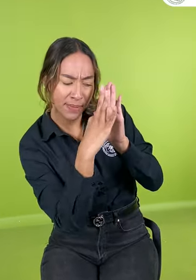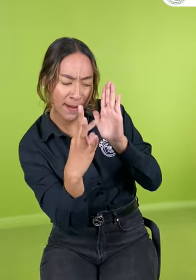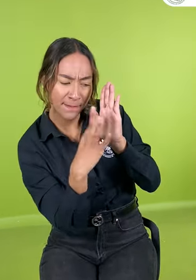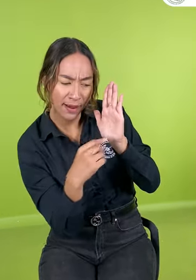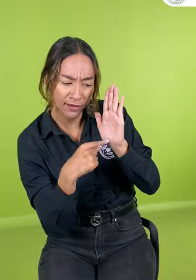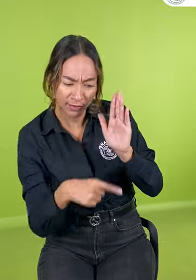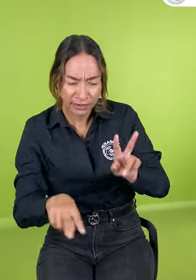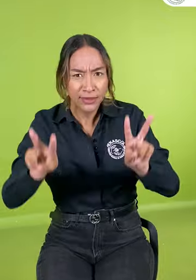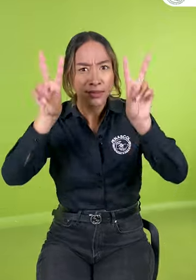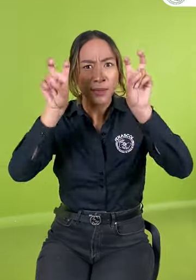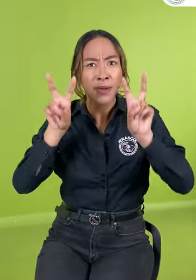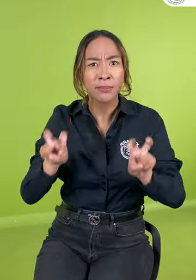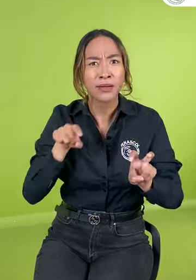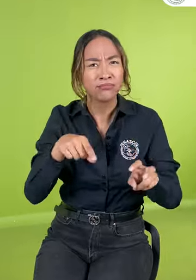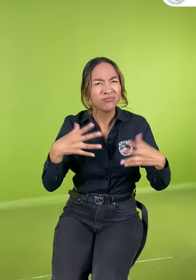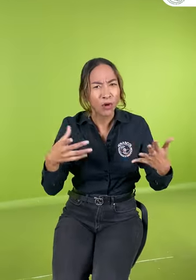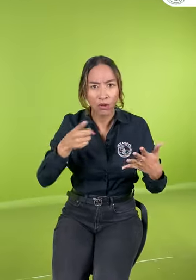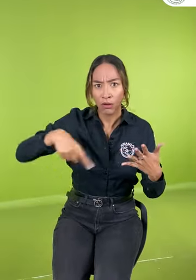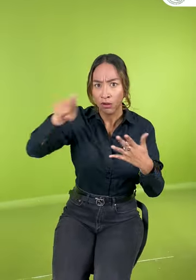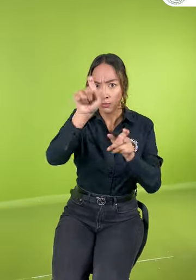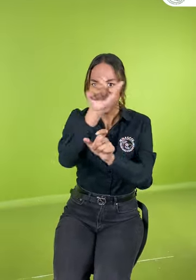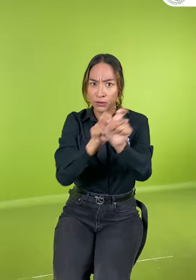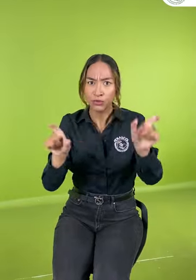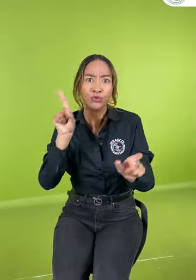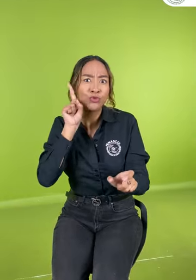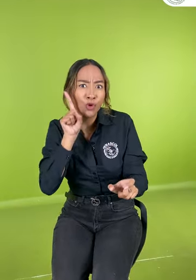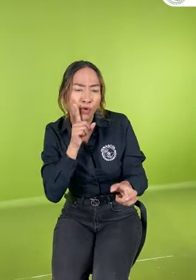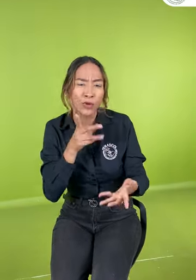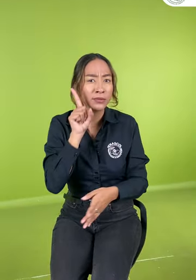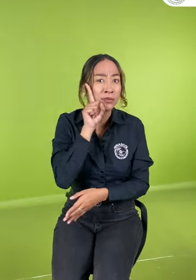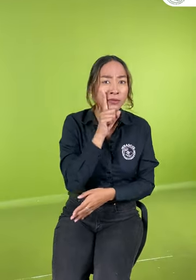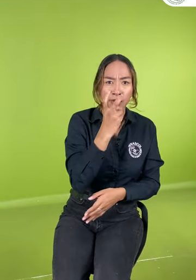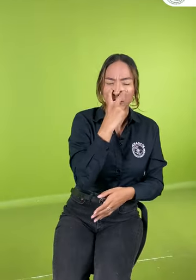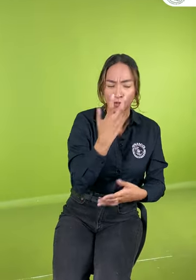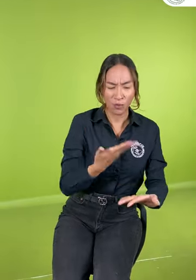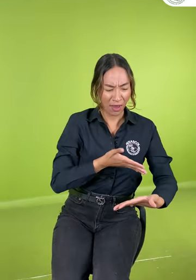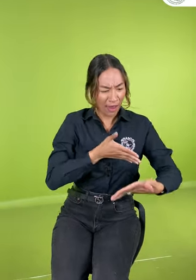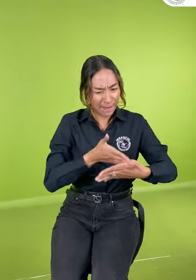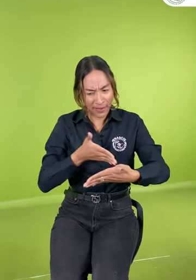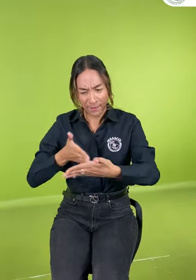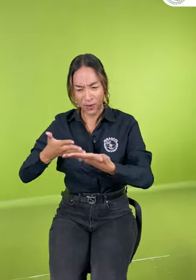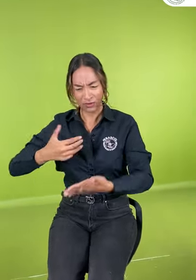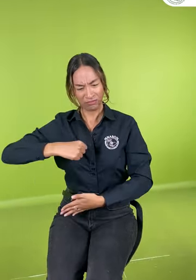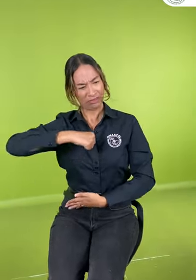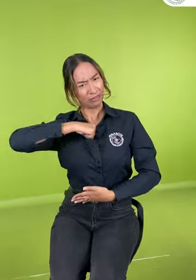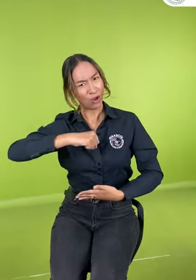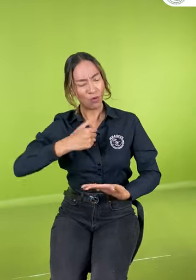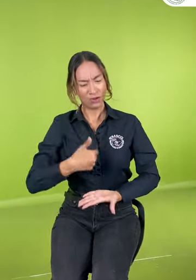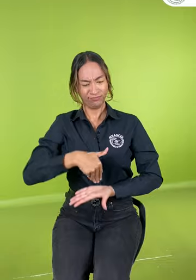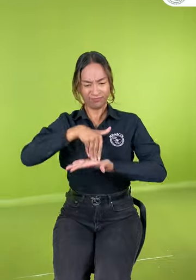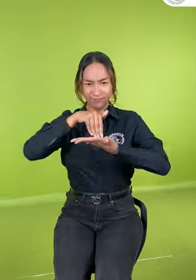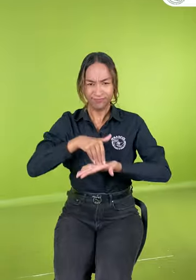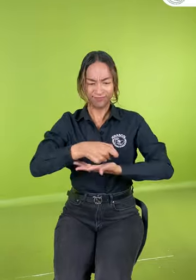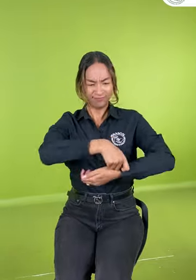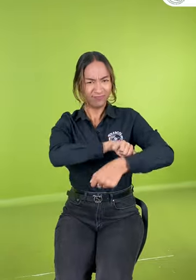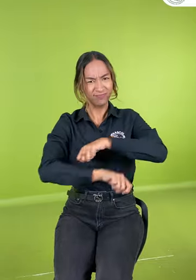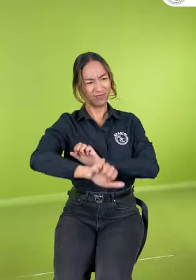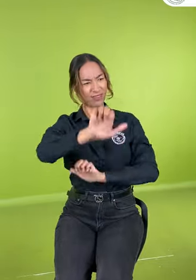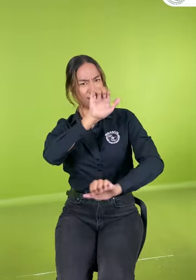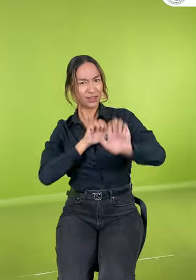de las personas sordas y personas sordociegas. Estos temas nos sirven para tener posturas en relación a las barreras y la defensa de nuestros derechos,